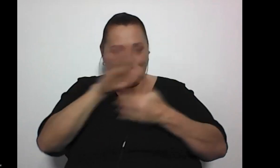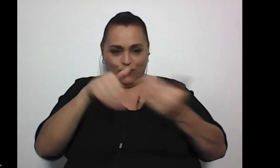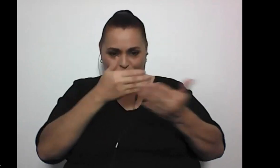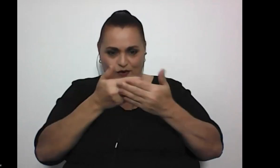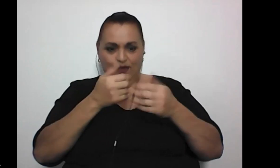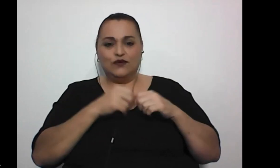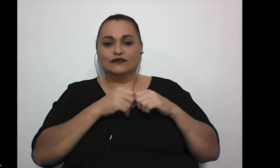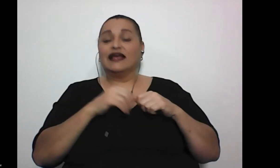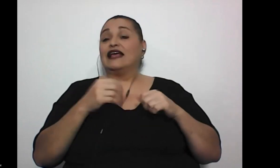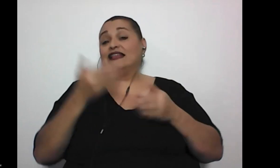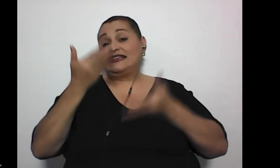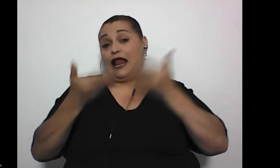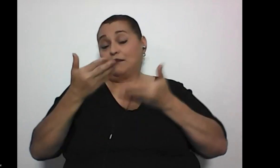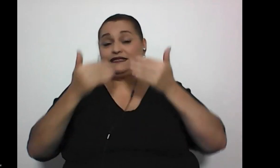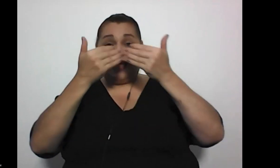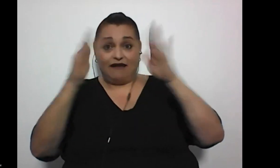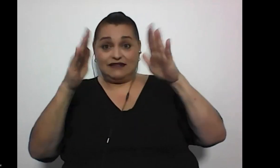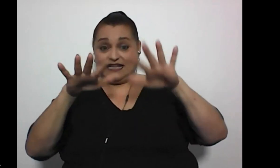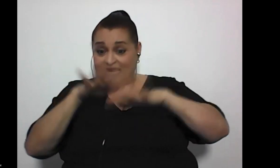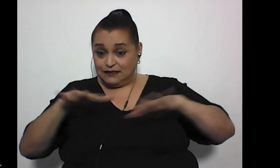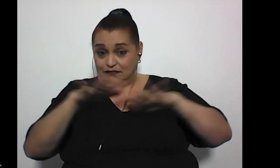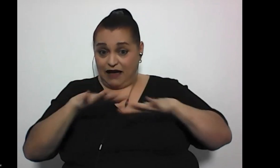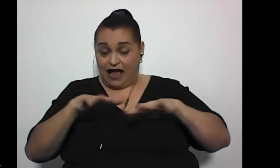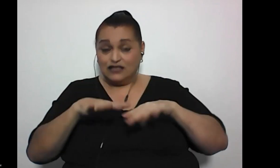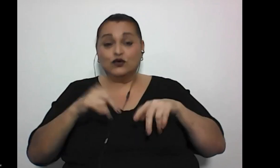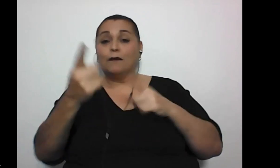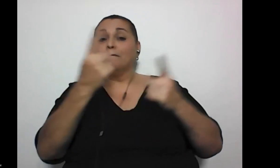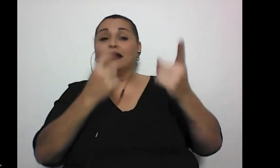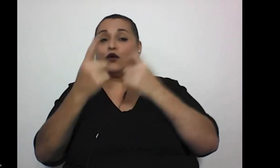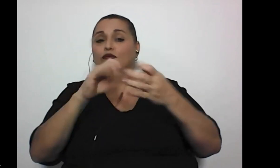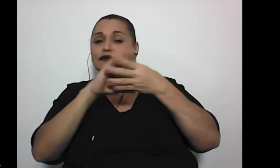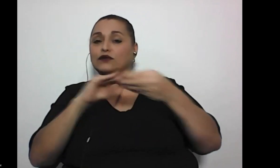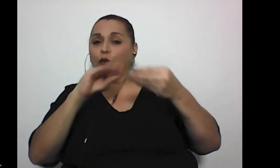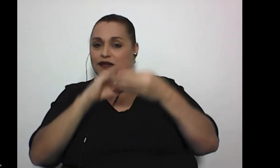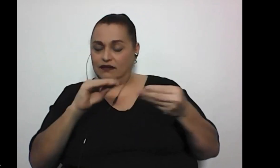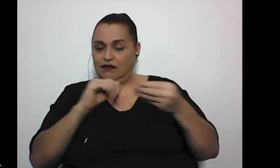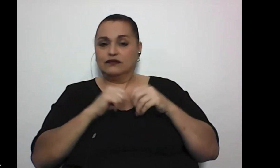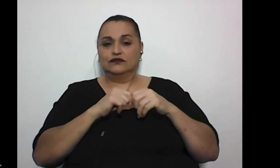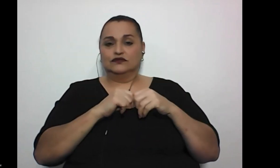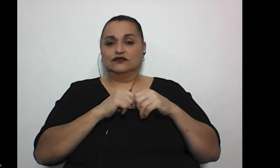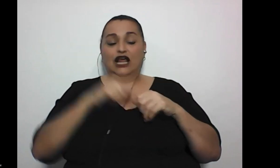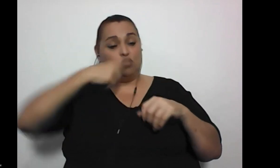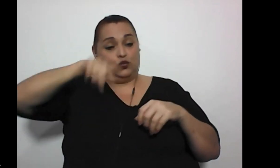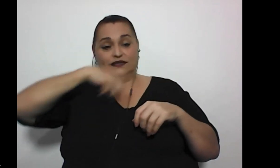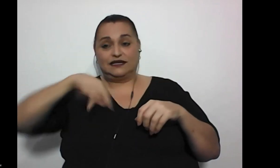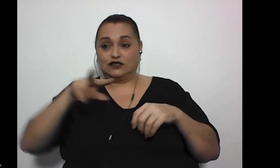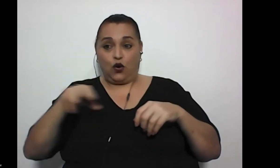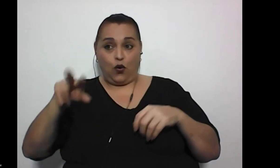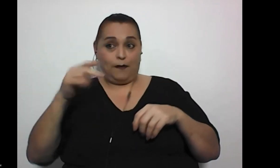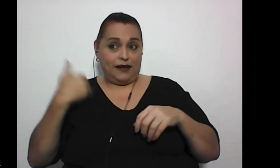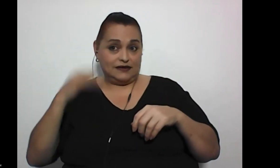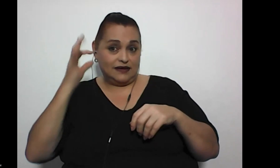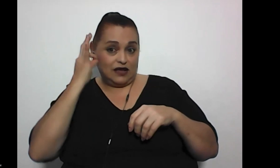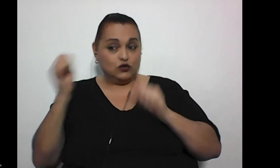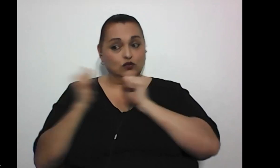y tal vez abrir el espacio acá para para preguntas y comentarios de nuestras compañeras y compañeros que nos